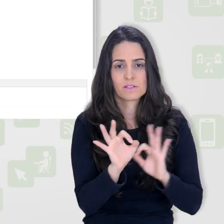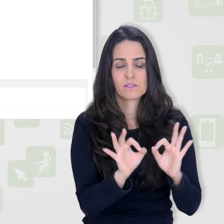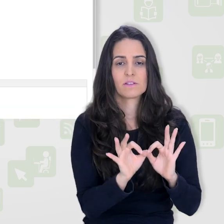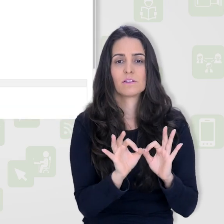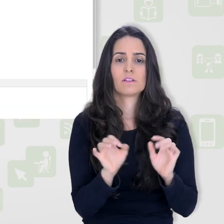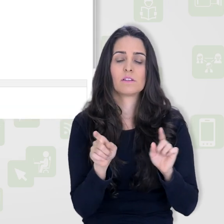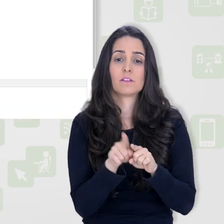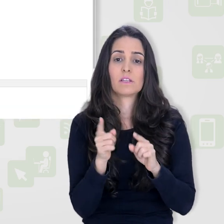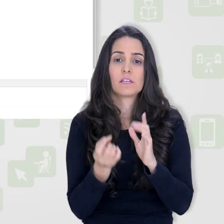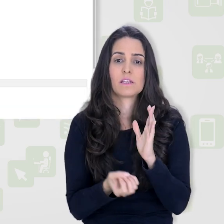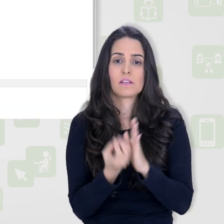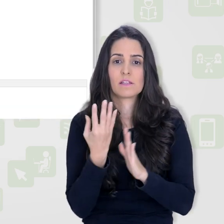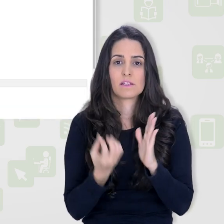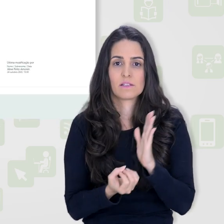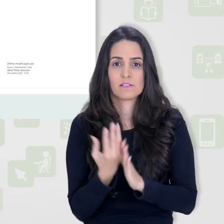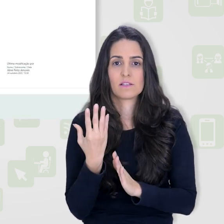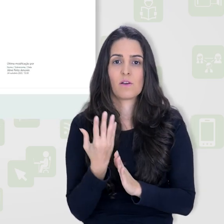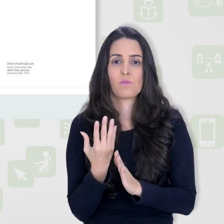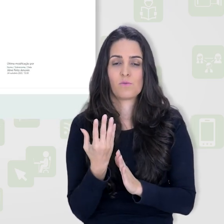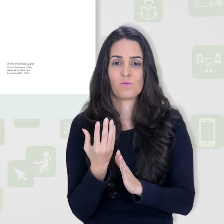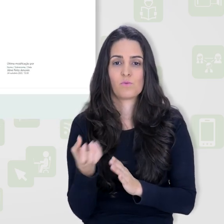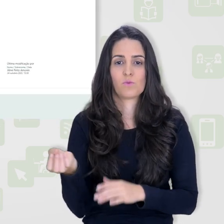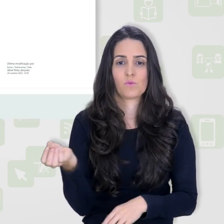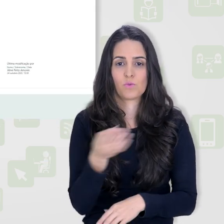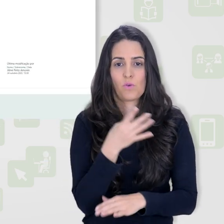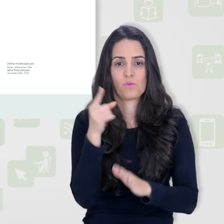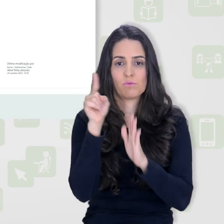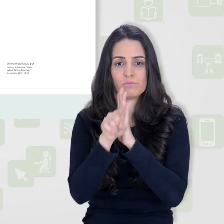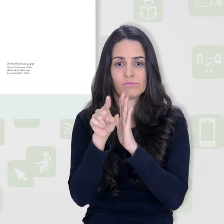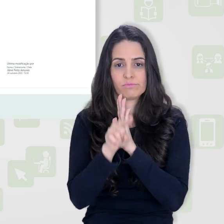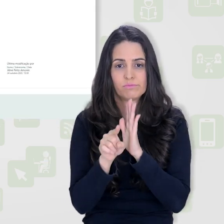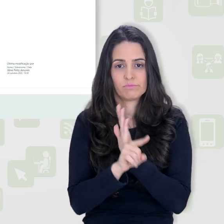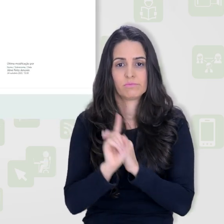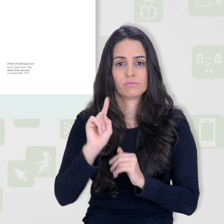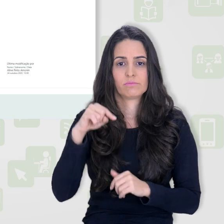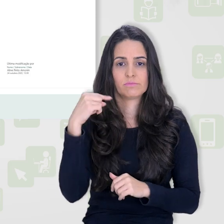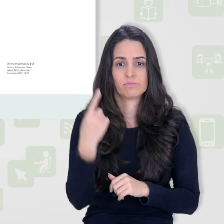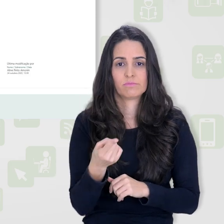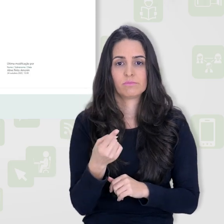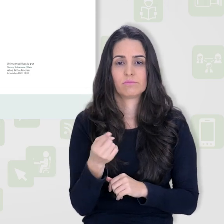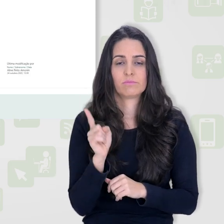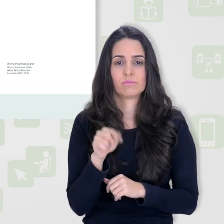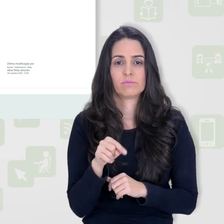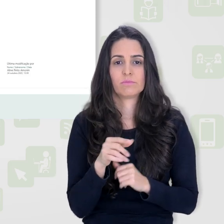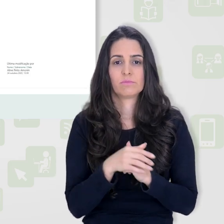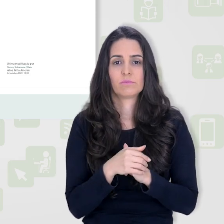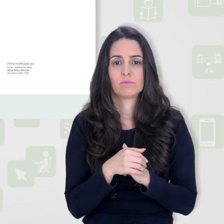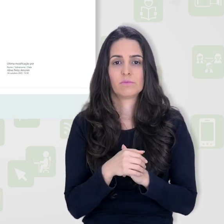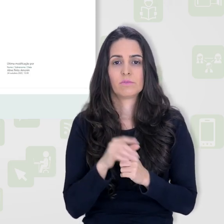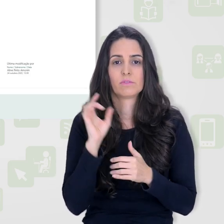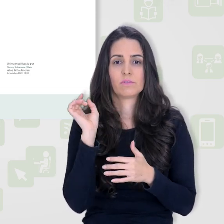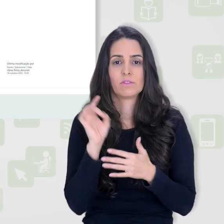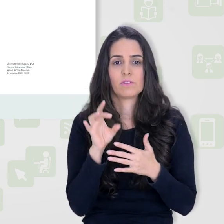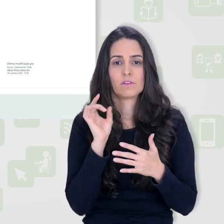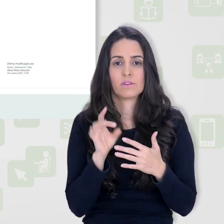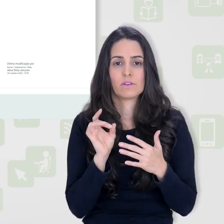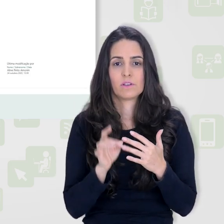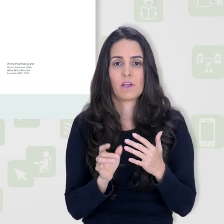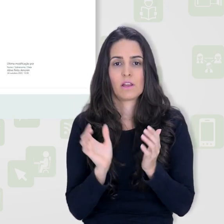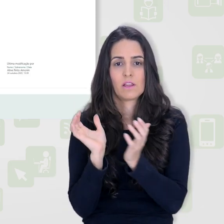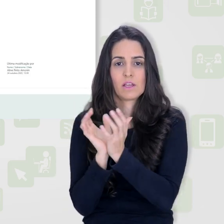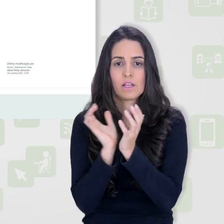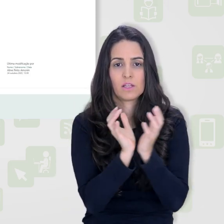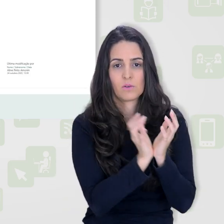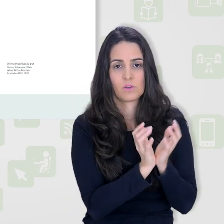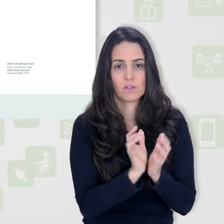as categorias organizadas e a criação de cada nova questão e, posteriormente, a associação à